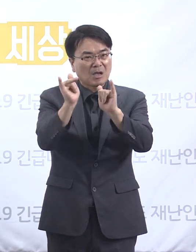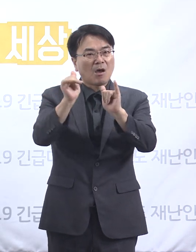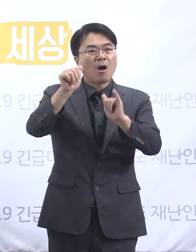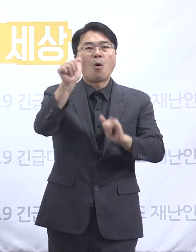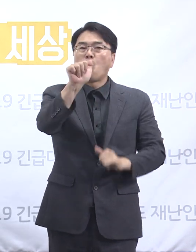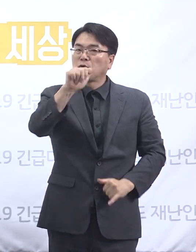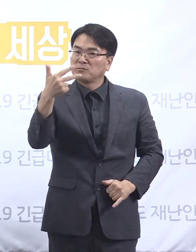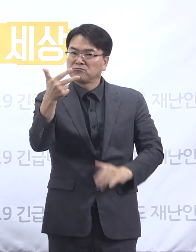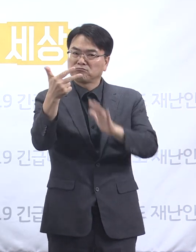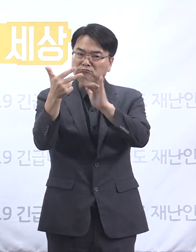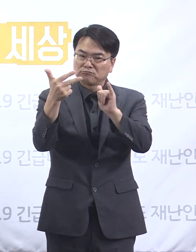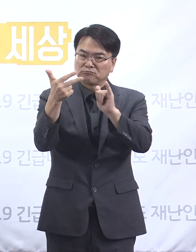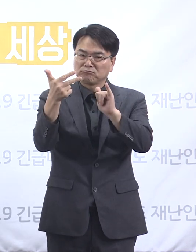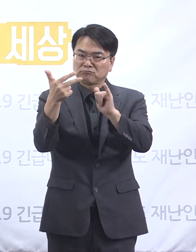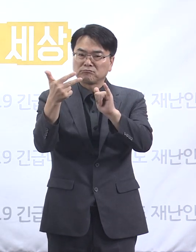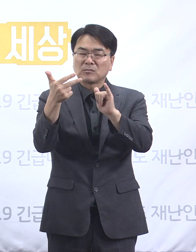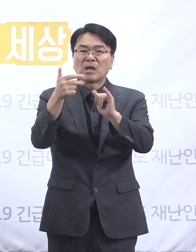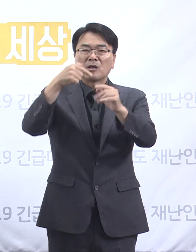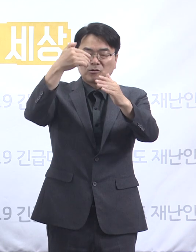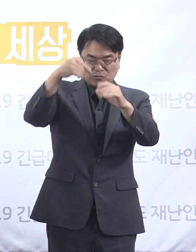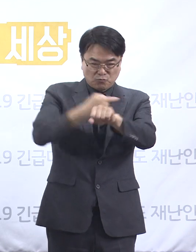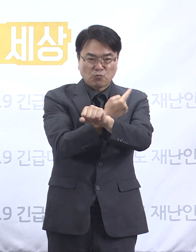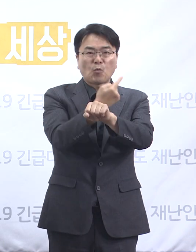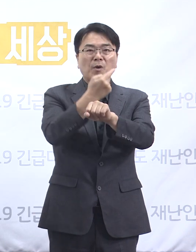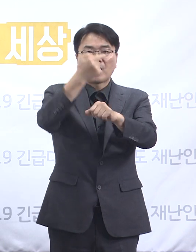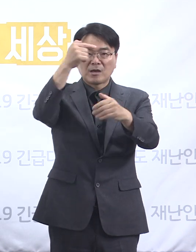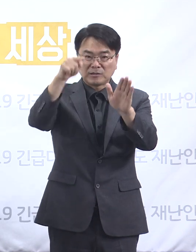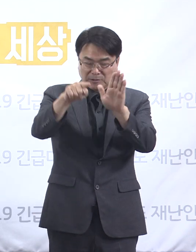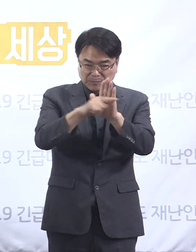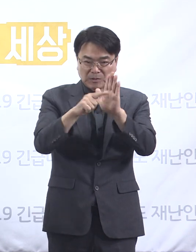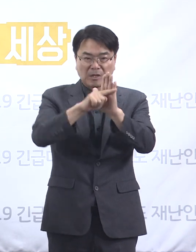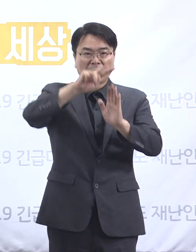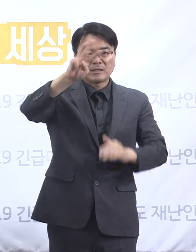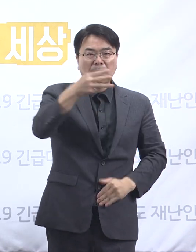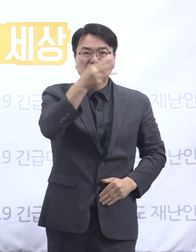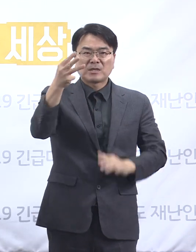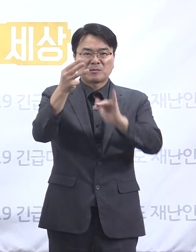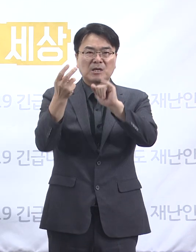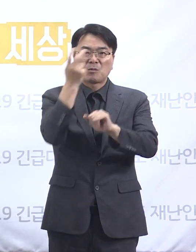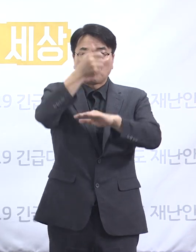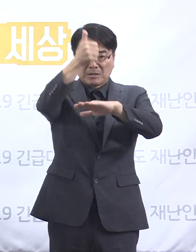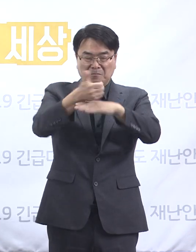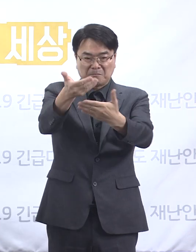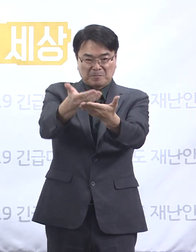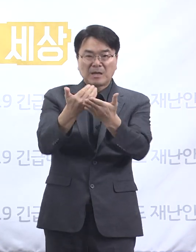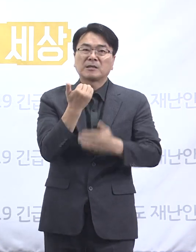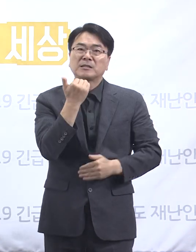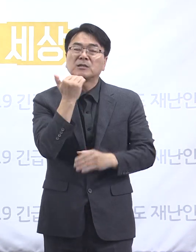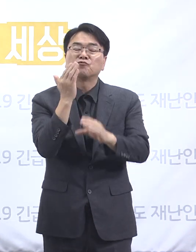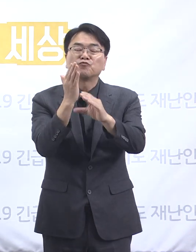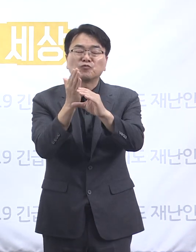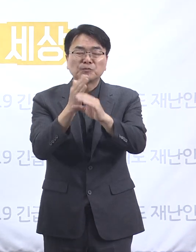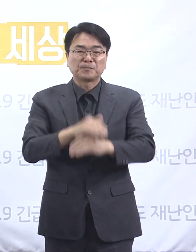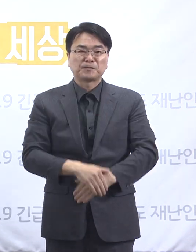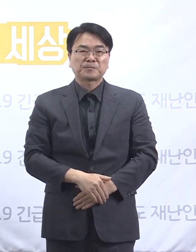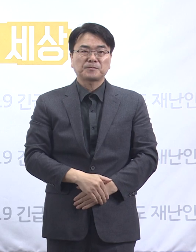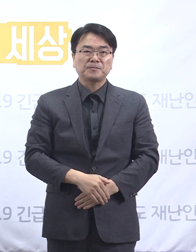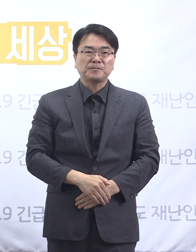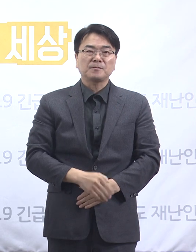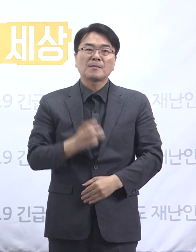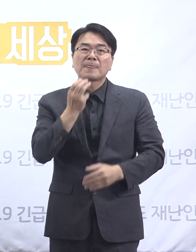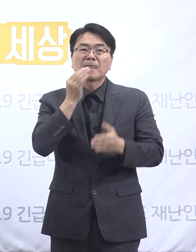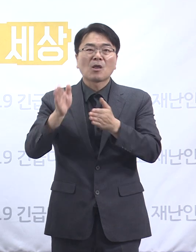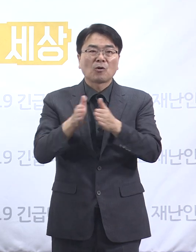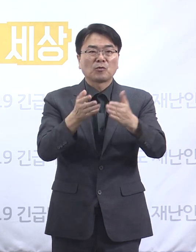5,811명이 음성 판정을 받았고 303명은 결과를 기다리는 중입니다. 다음은 경기도